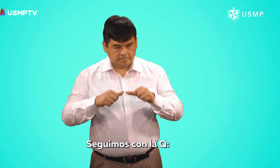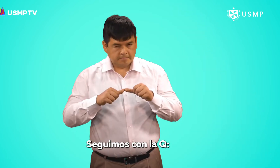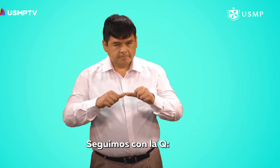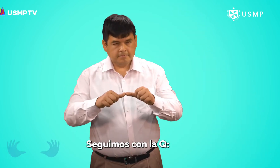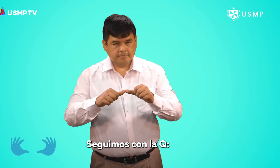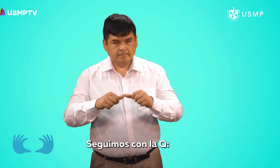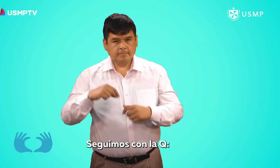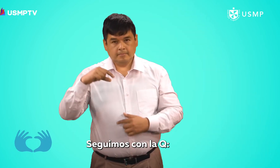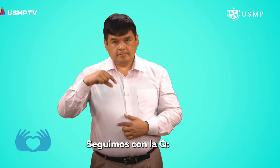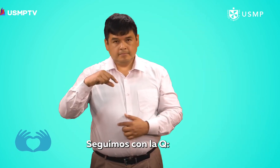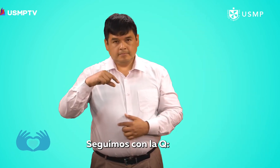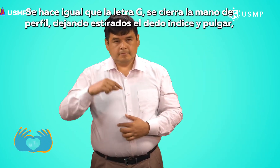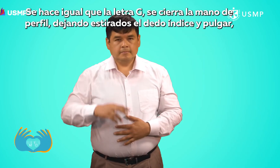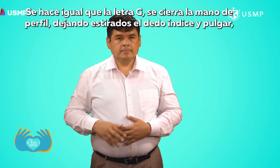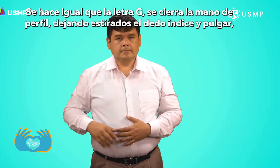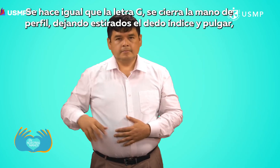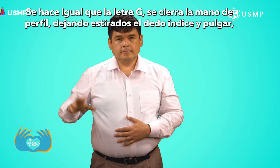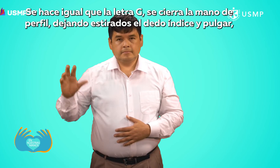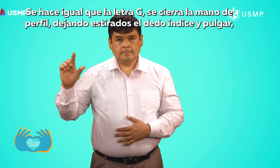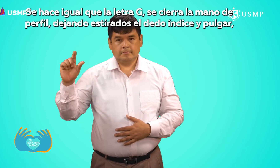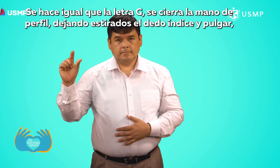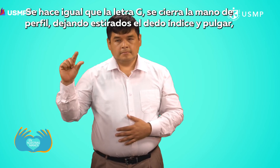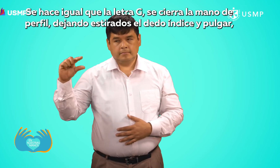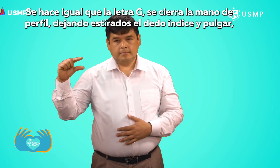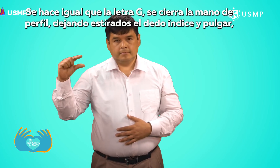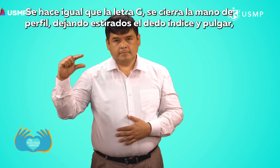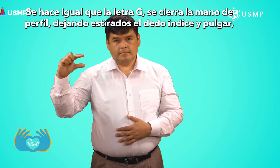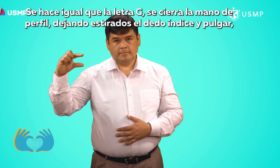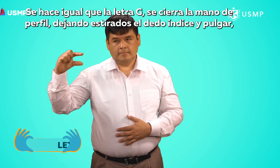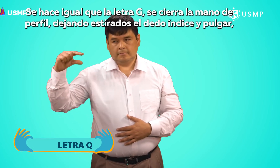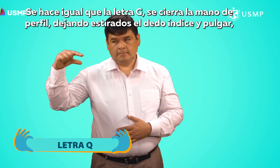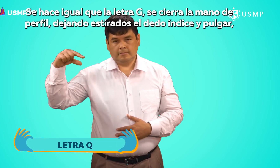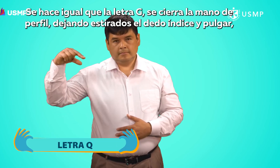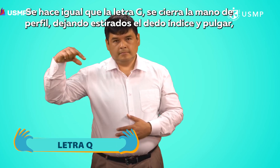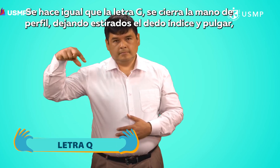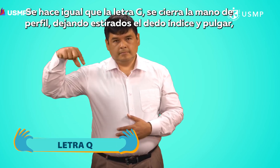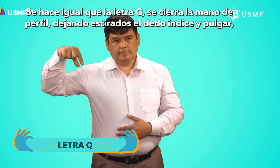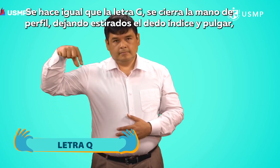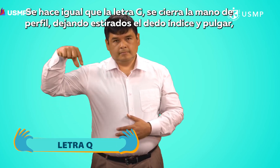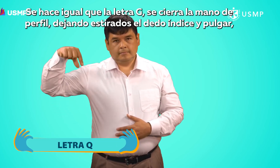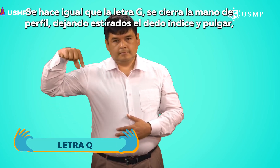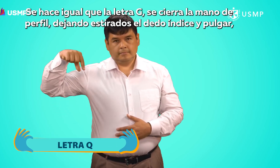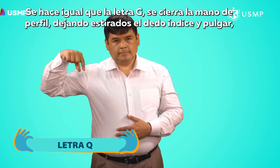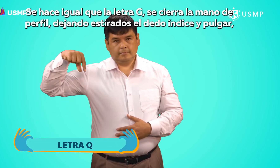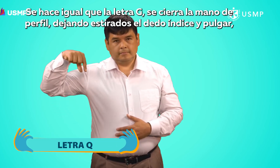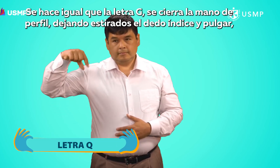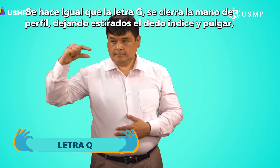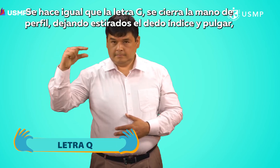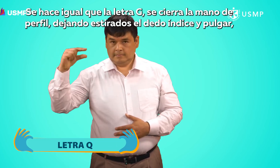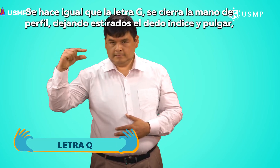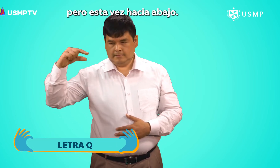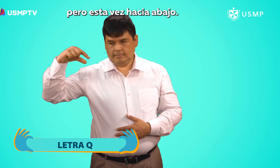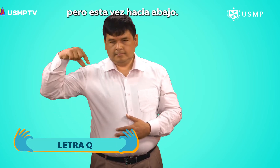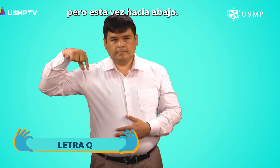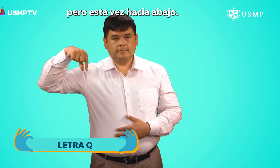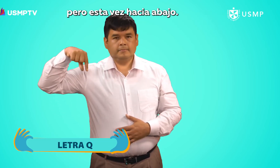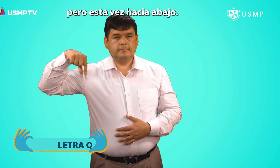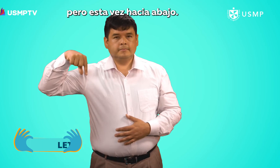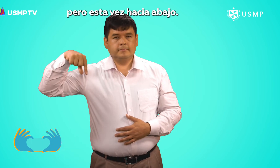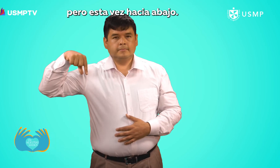Seguimos con la Q. Se hace igual que la letra G. Se cierra la mano de perfil dejando estirados el índice y el pulgar, pero esta vez hacia abajo.